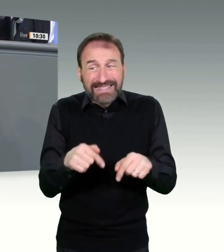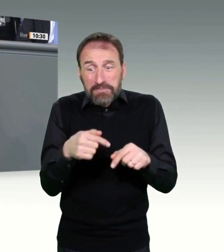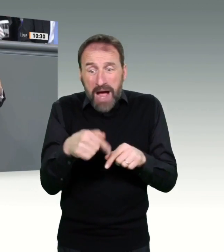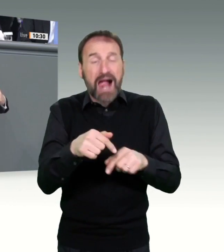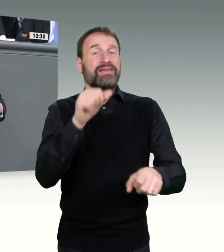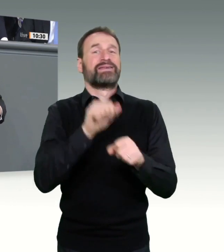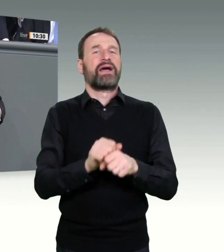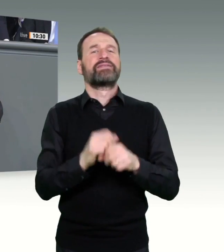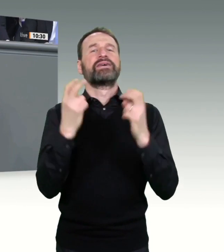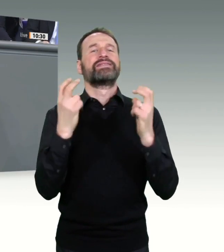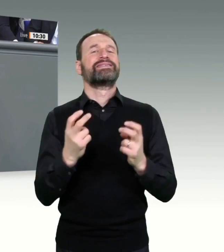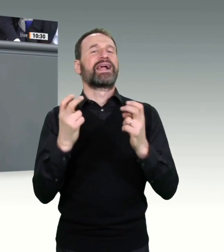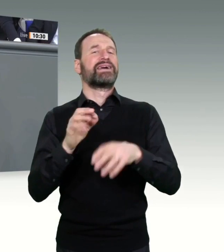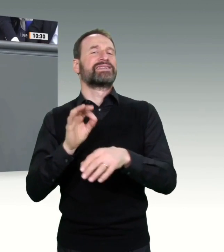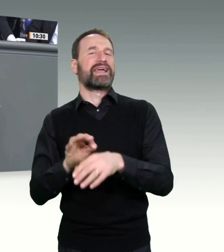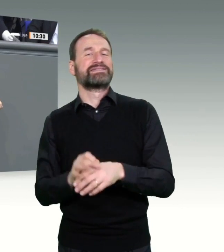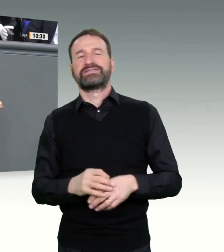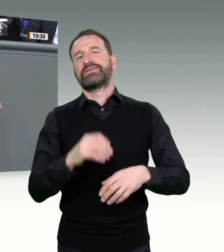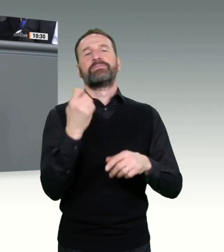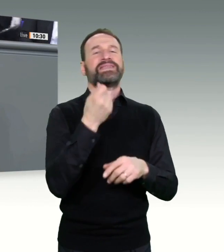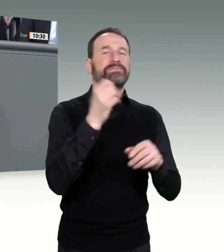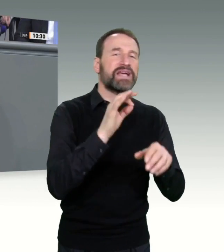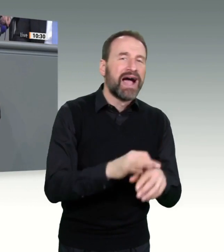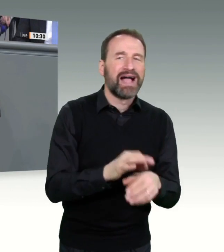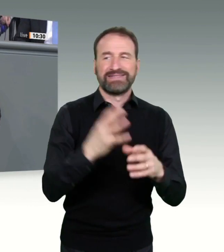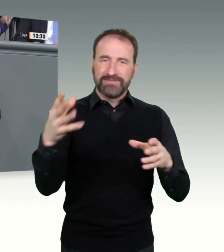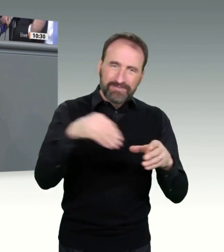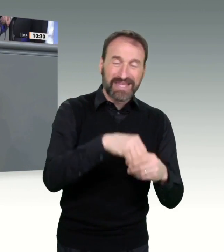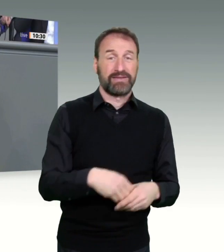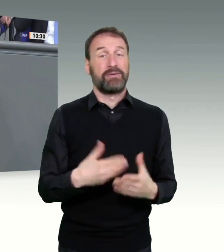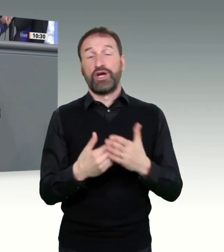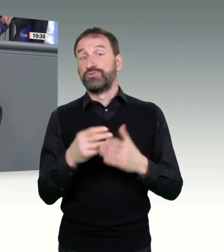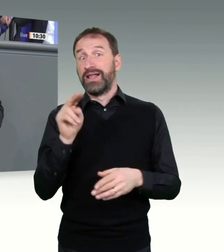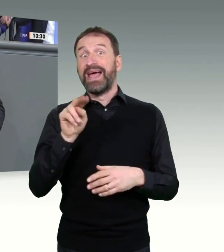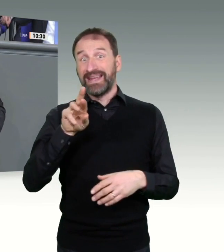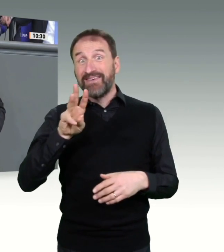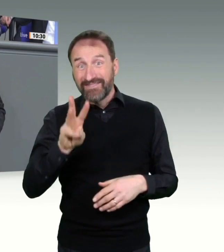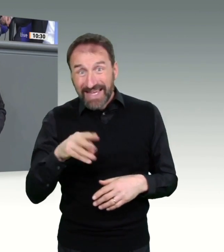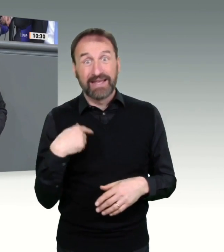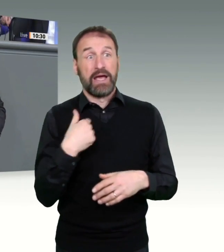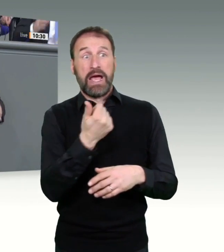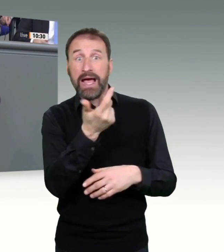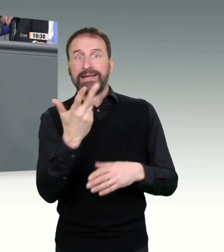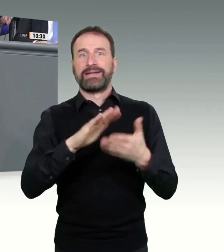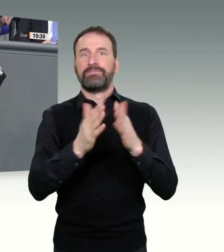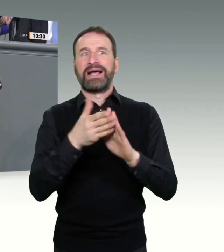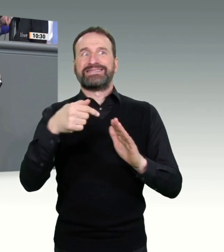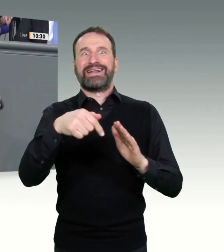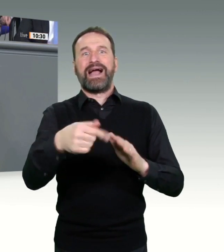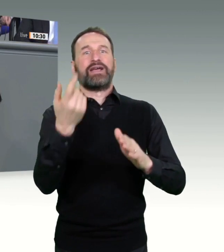jetzt davorstehen, Praxen auszuweisen, die den Auftrag erhalten, ihre älteren